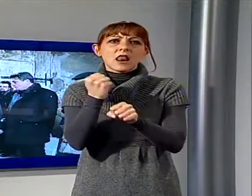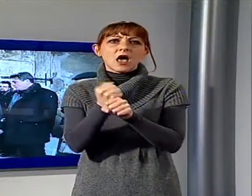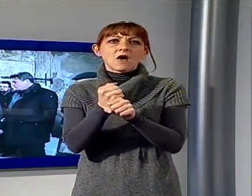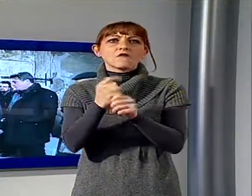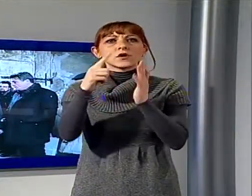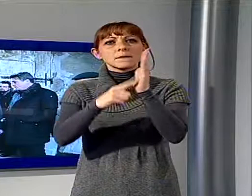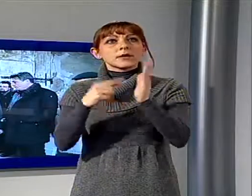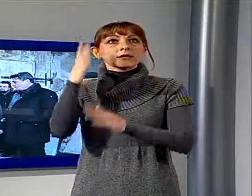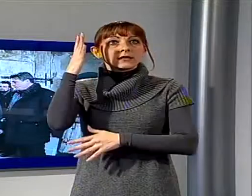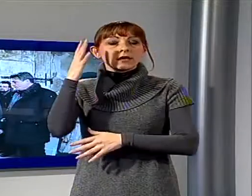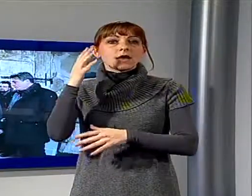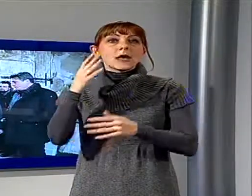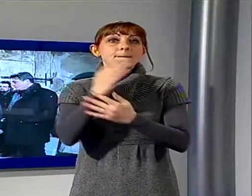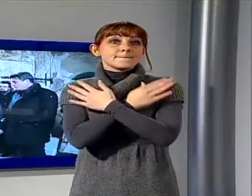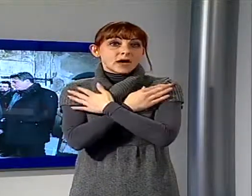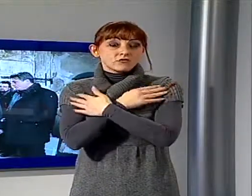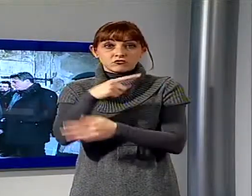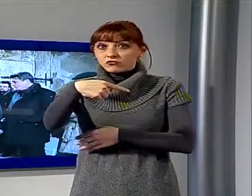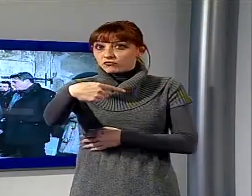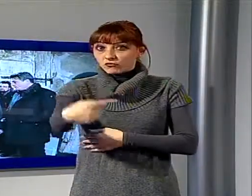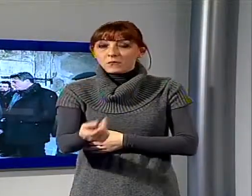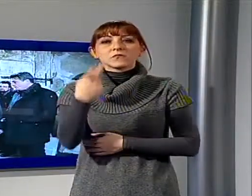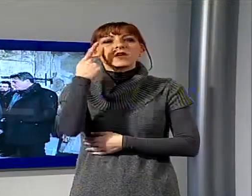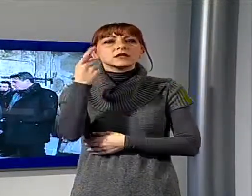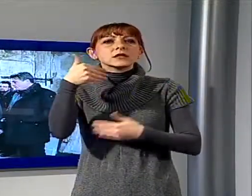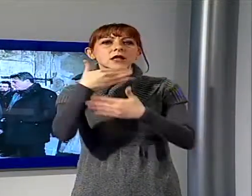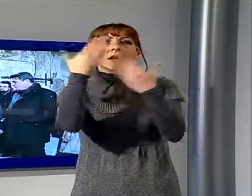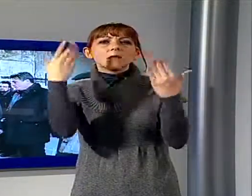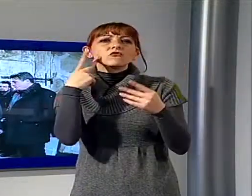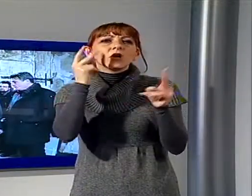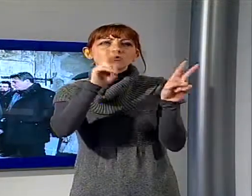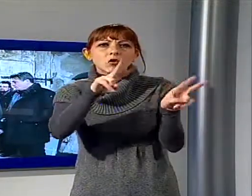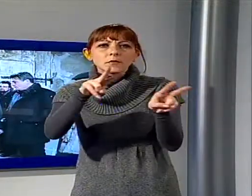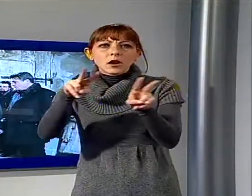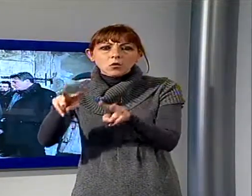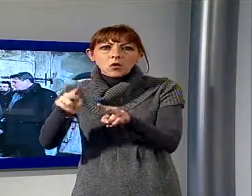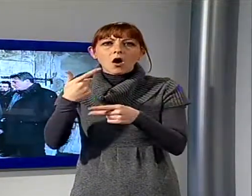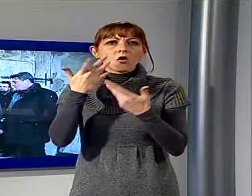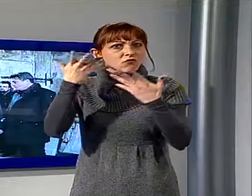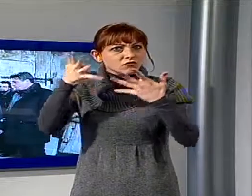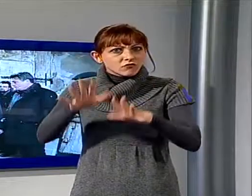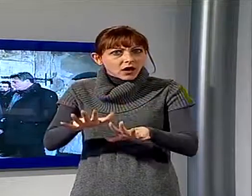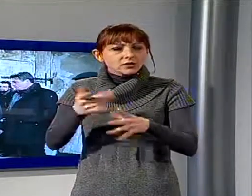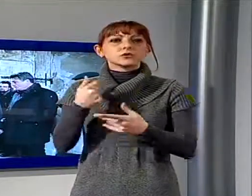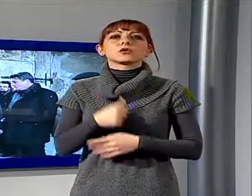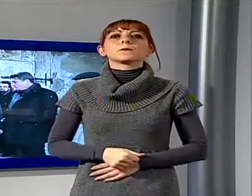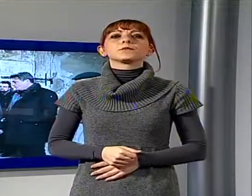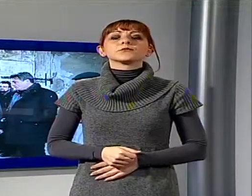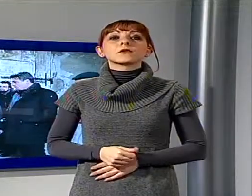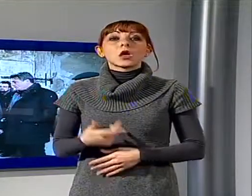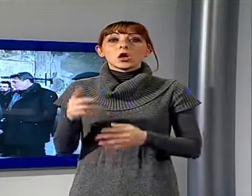nel complesso insieme al sottosegretario dell'istruzione Gabriele Toccafondi e al senatore Andrea Marcucci. Nei giorni scorsi è stata